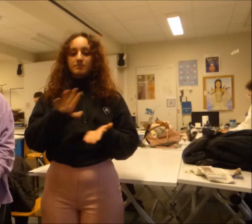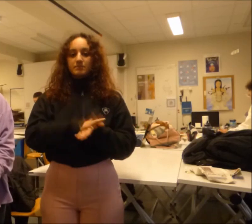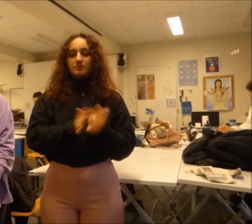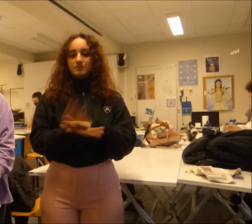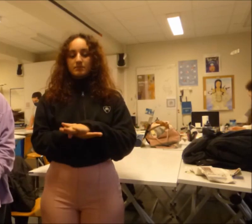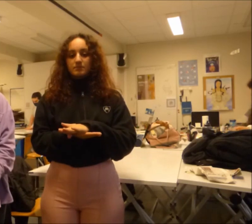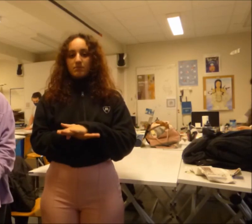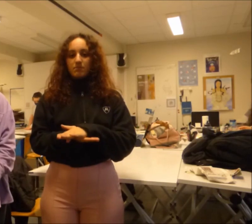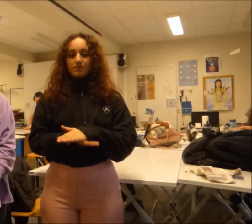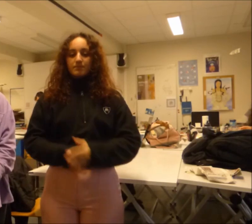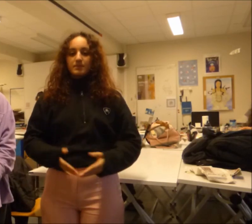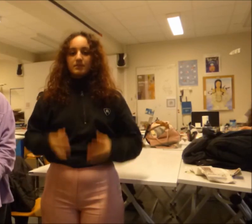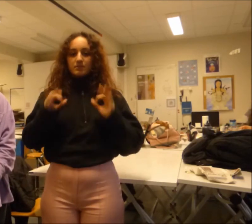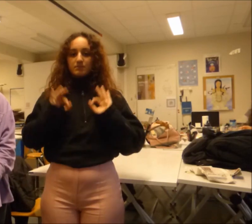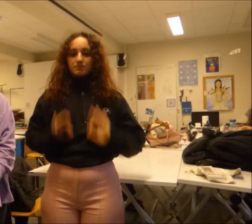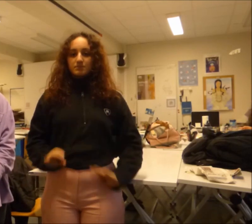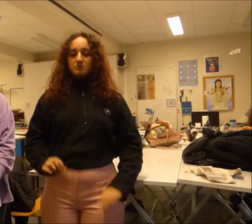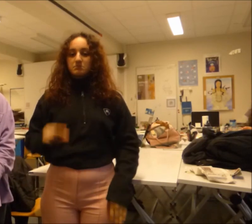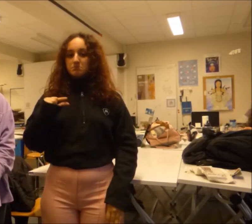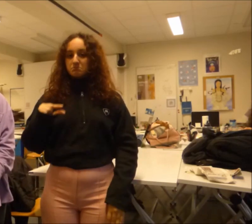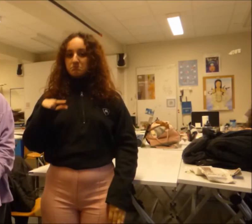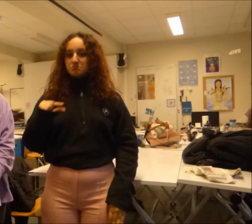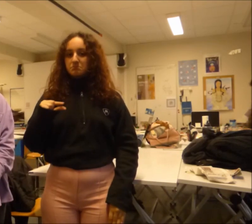Cette option est peu scolaire avec des cours pratiques et manuels.